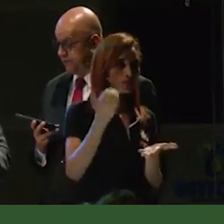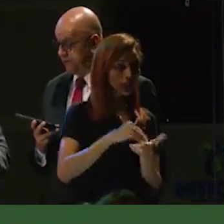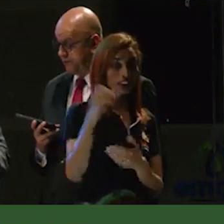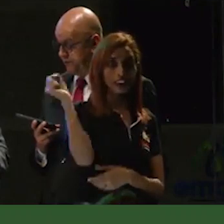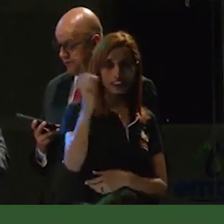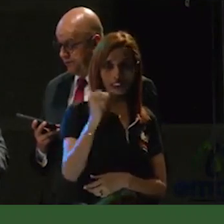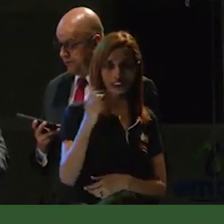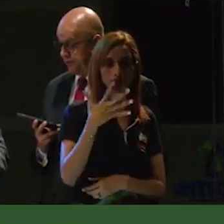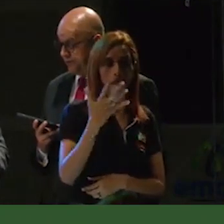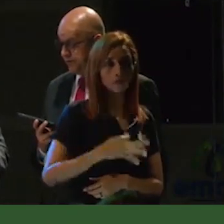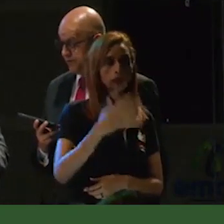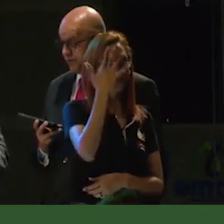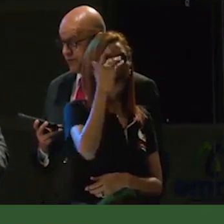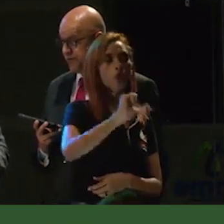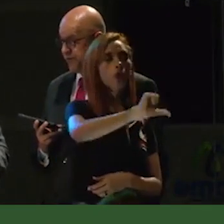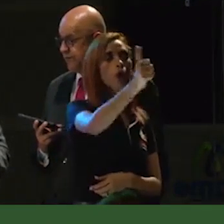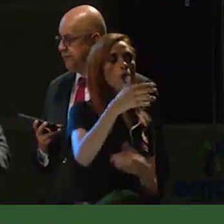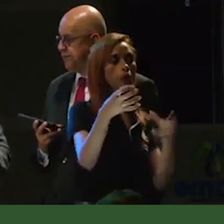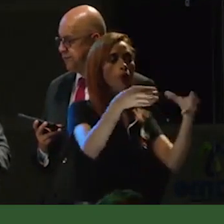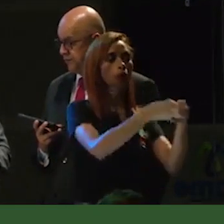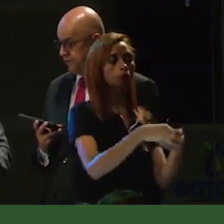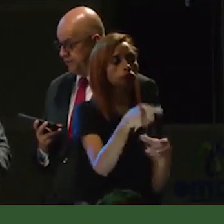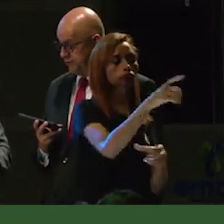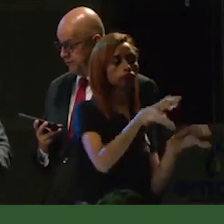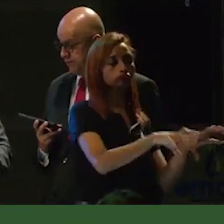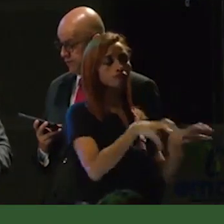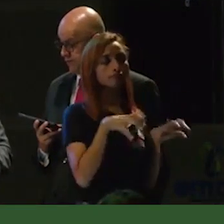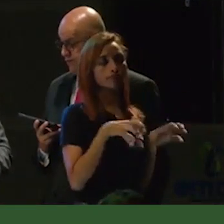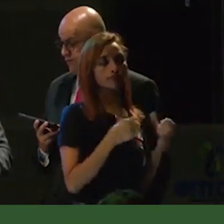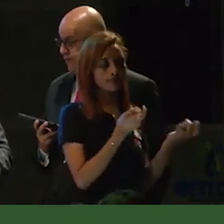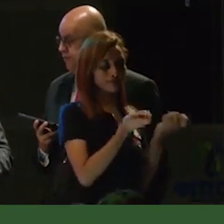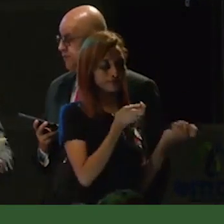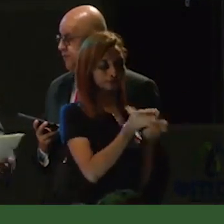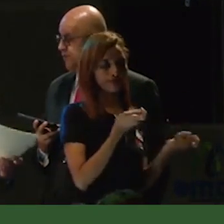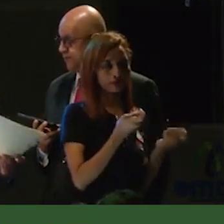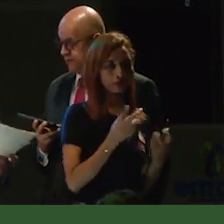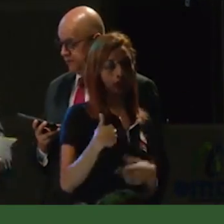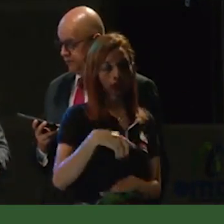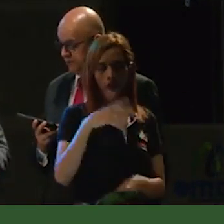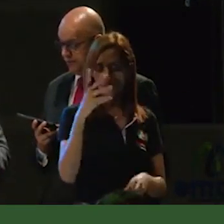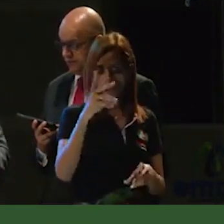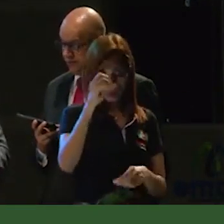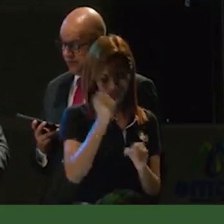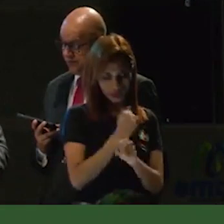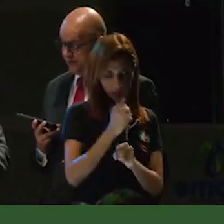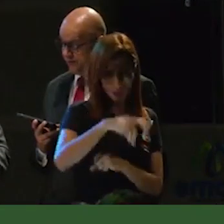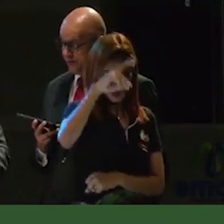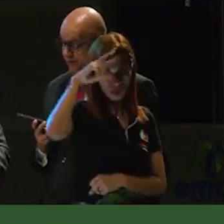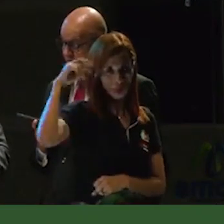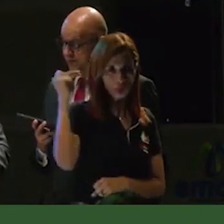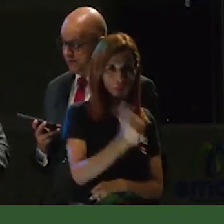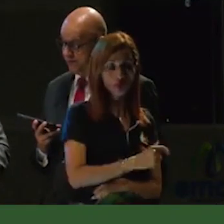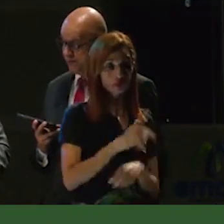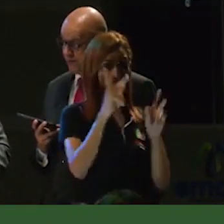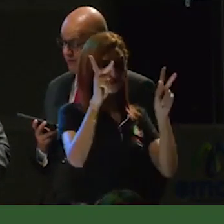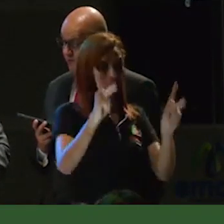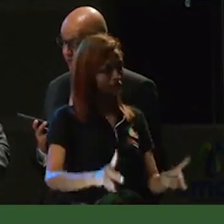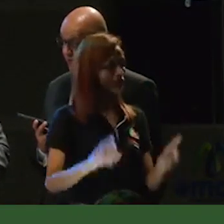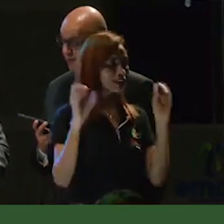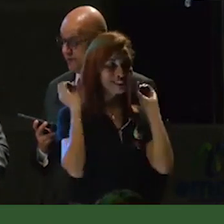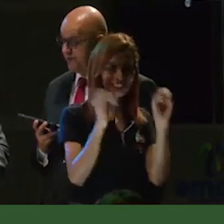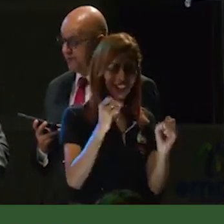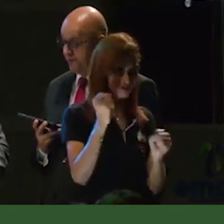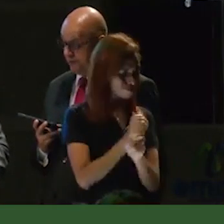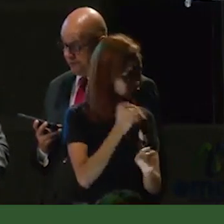las personas que los tenían. Un año continuo de lucha fuerte y sin descanso, no sólo del alcalde, de los colaboradores de empresas públicas de